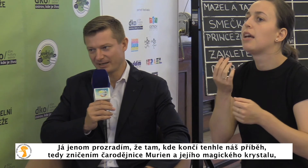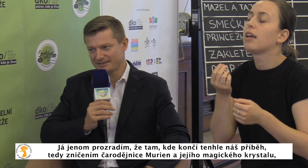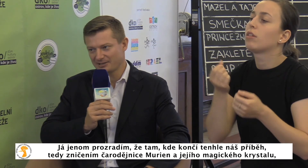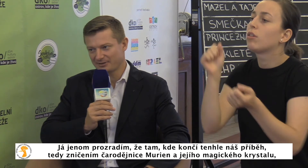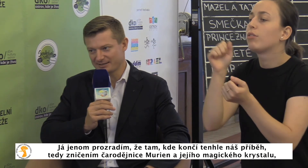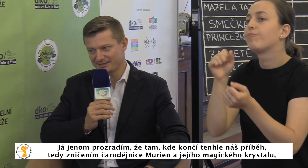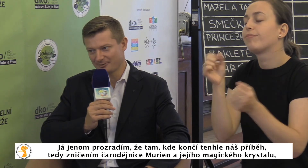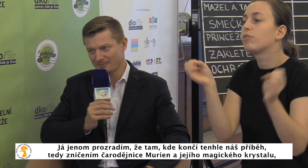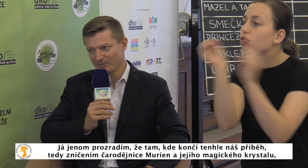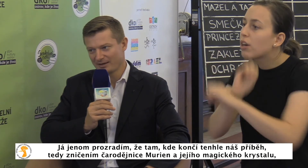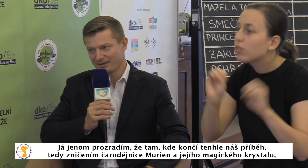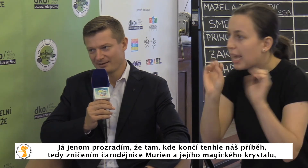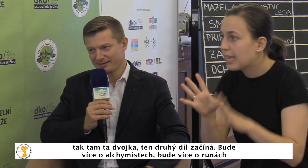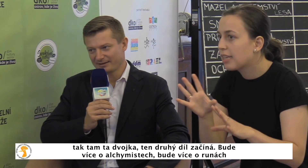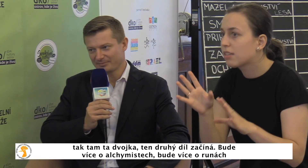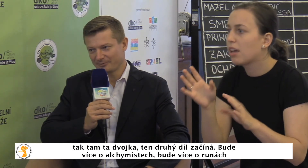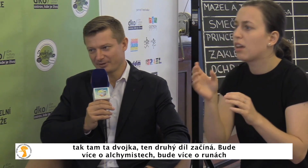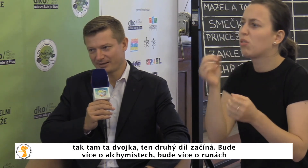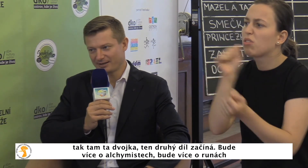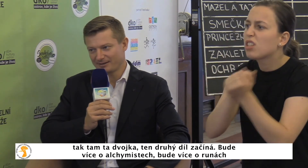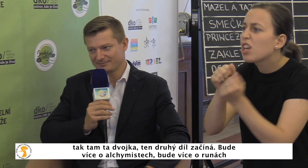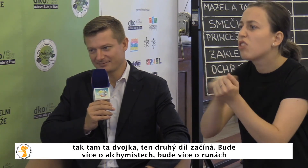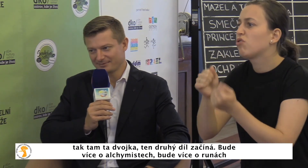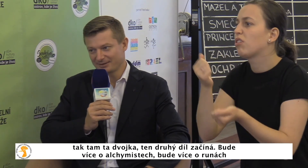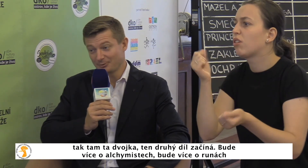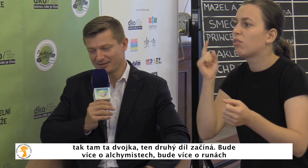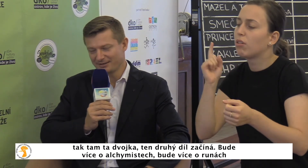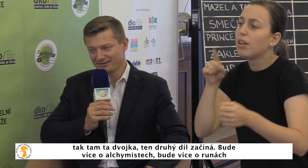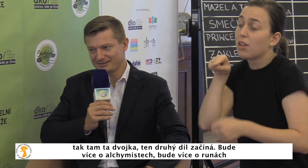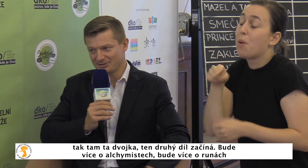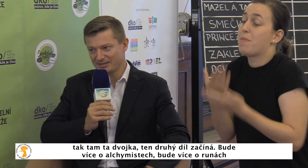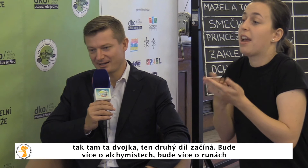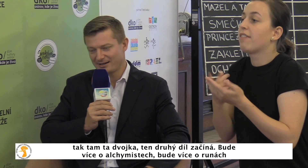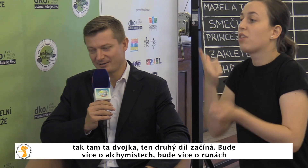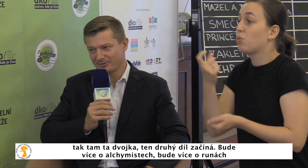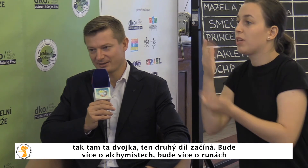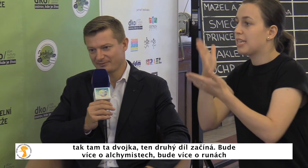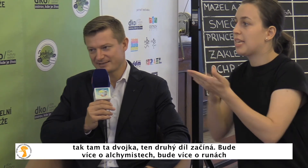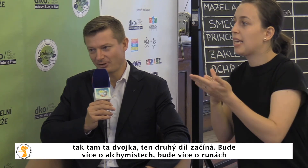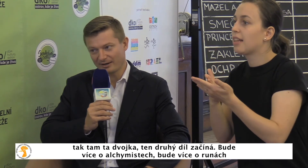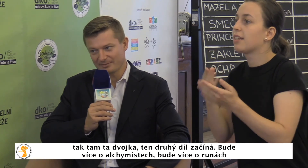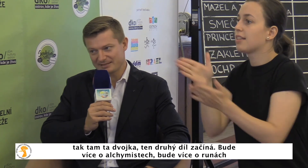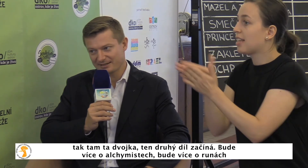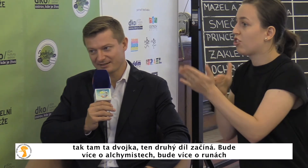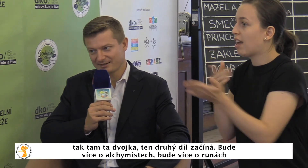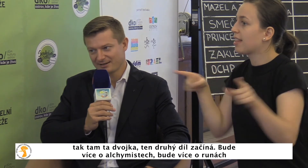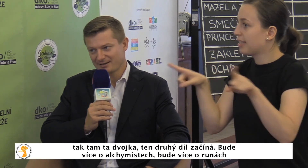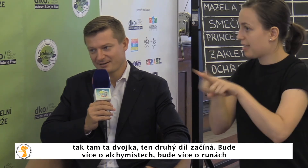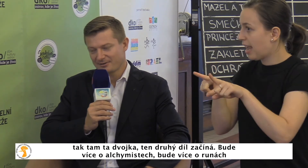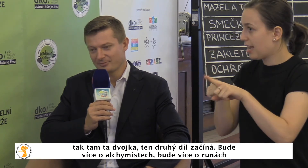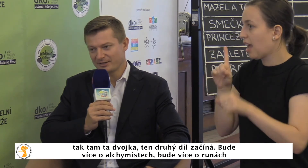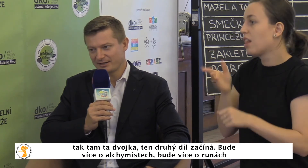magického krystalu, tak tam ta dvojka, ten druhý díl začíná a bude více o alchymistech,